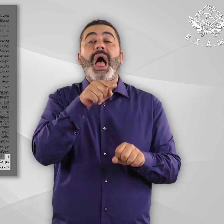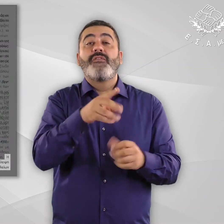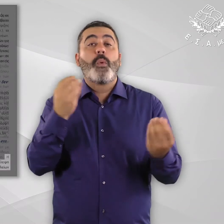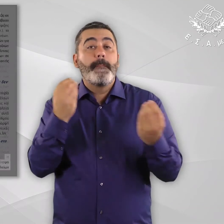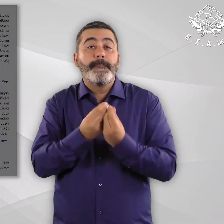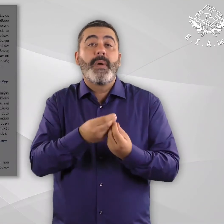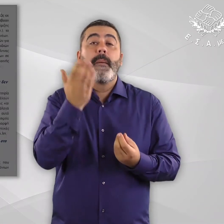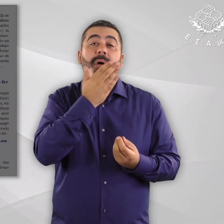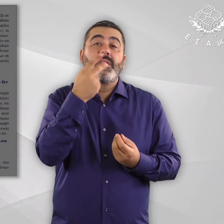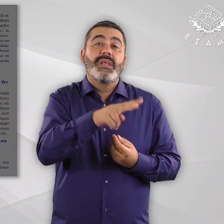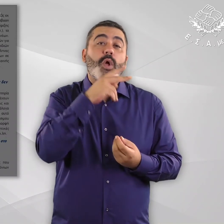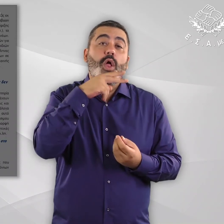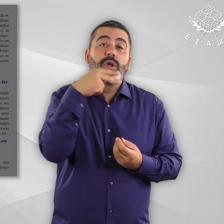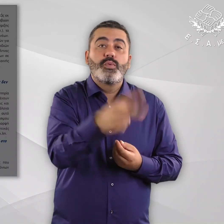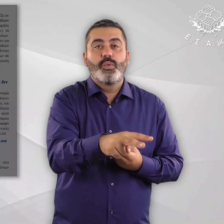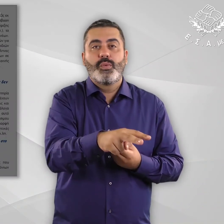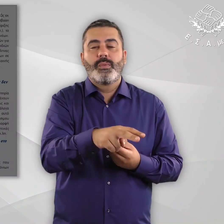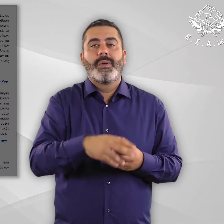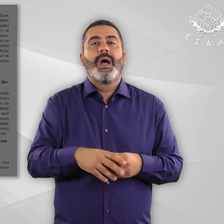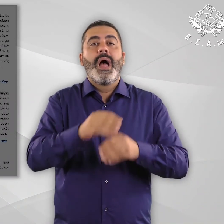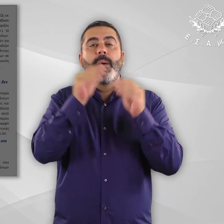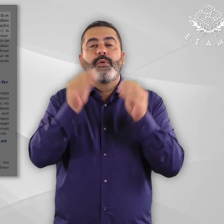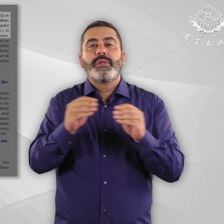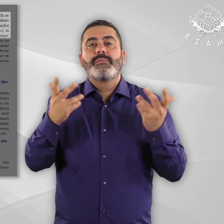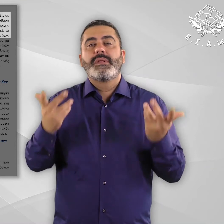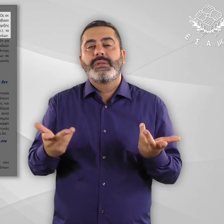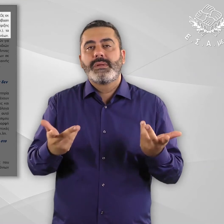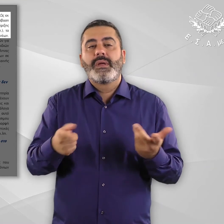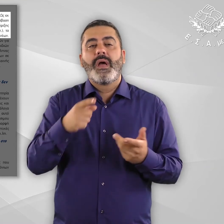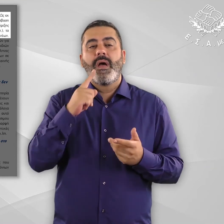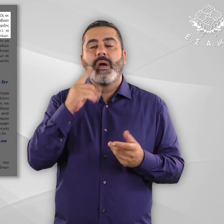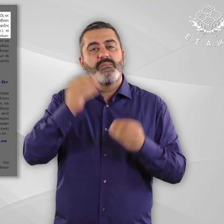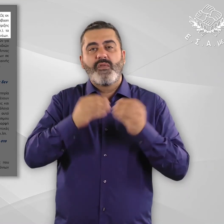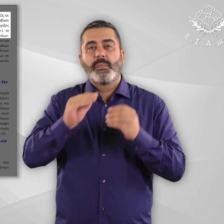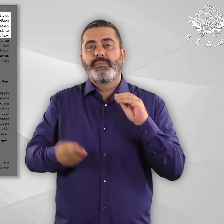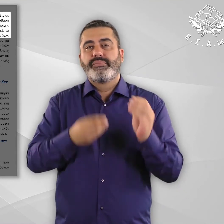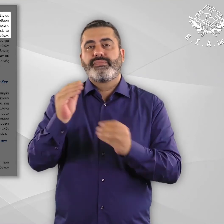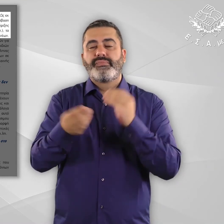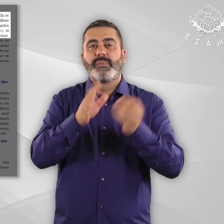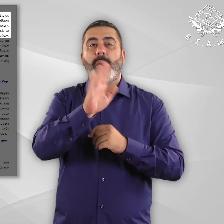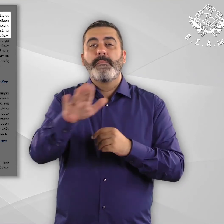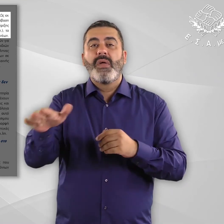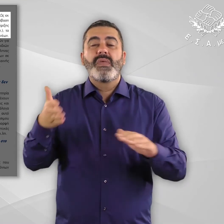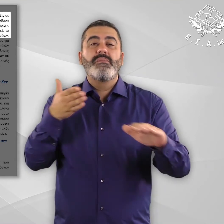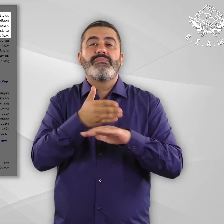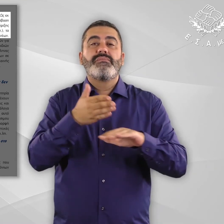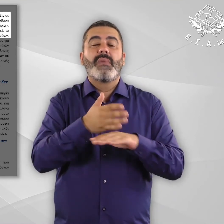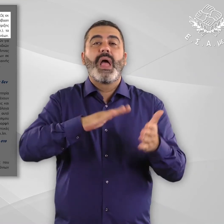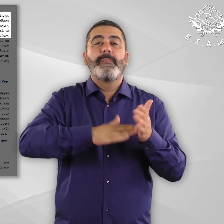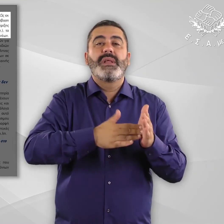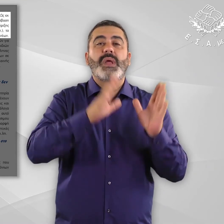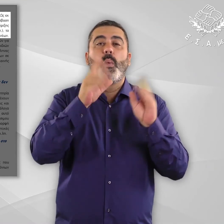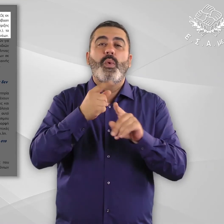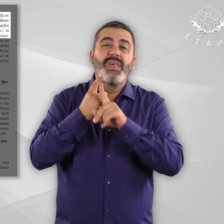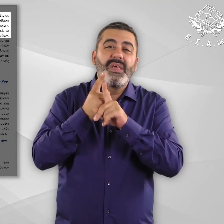εργαλείων προσαρμοσμένων στο πολιτισμικό υπόβαθρο των μαθητών. Ως εκ τούτου, προβλήματα εντοπίζονται αναφορικά και με την